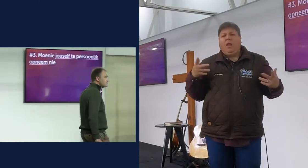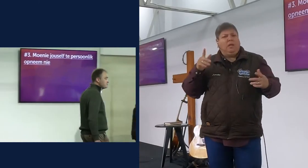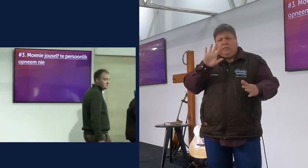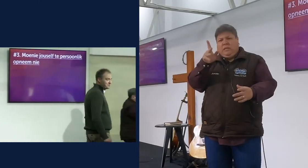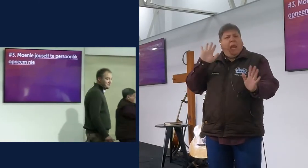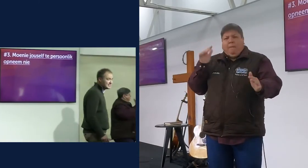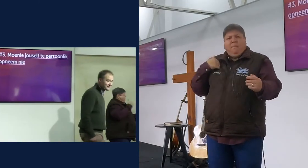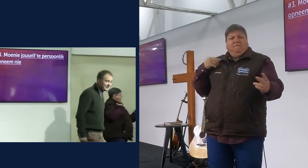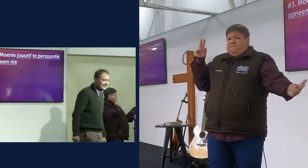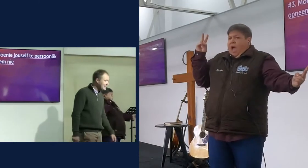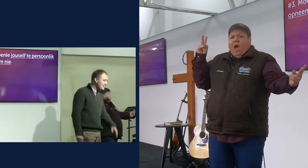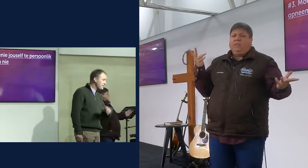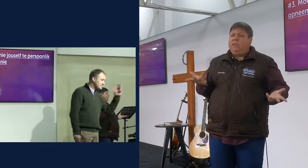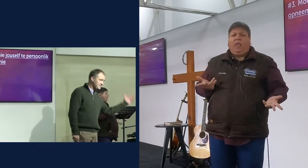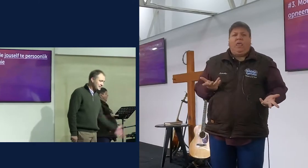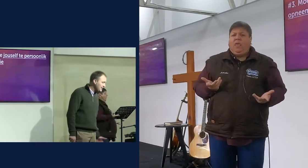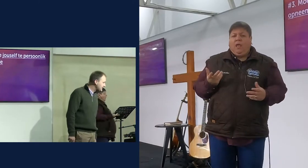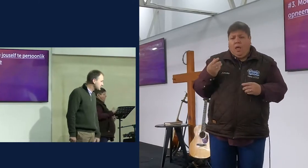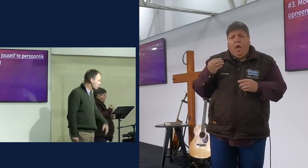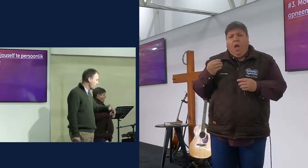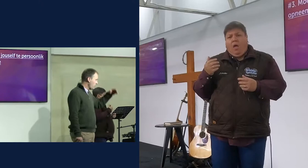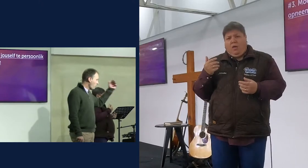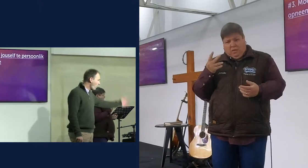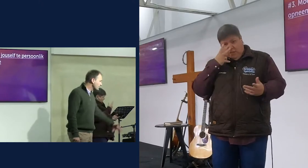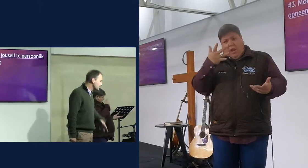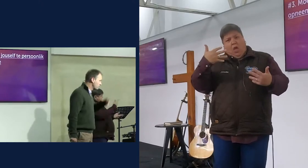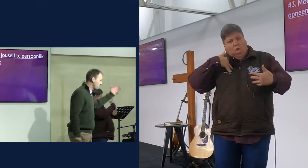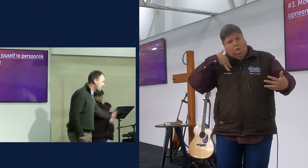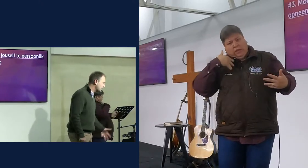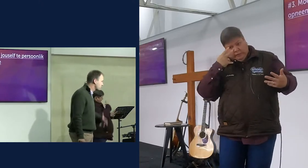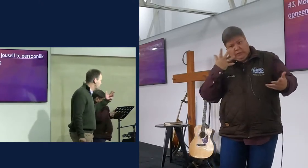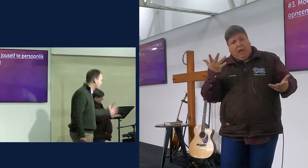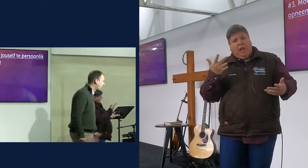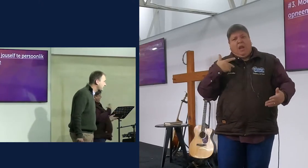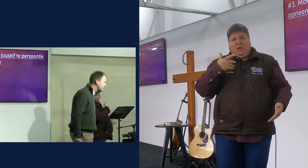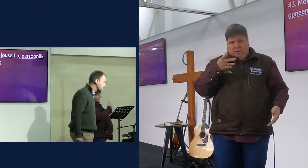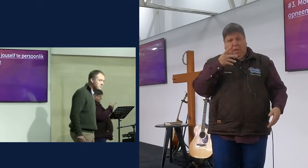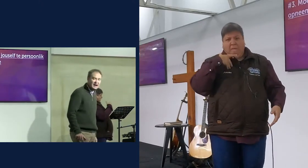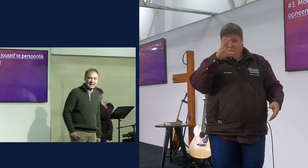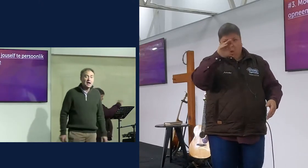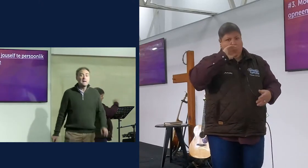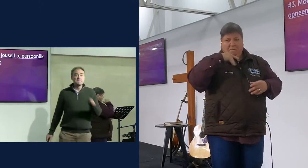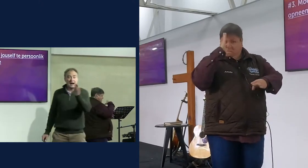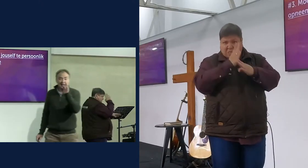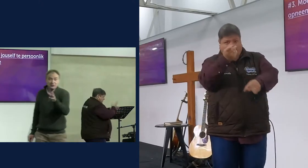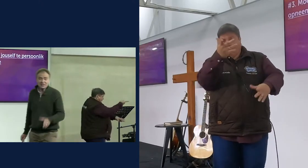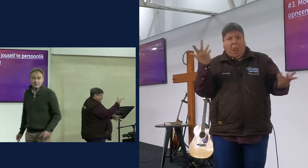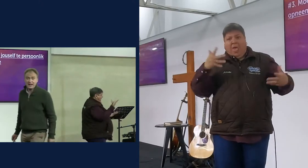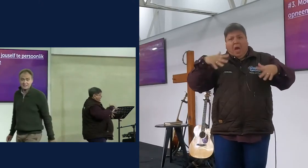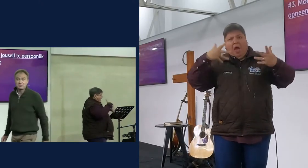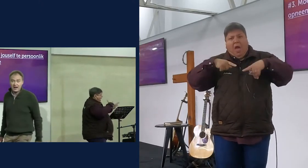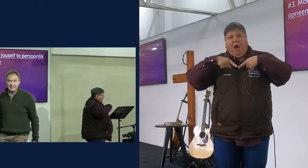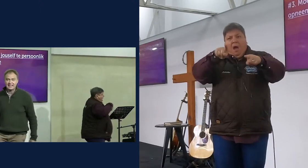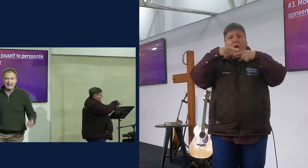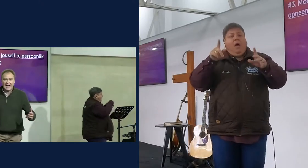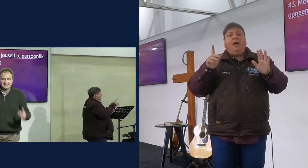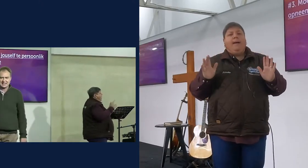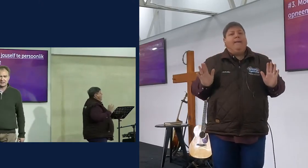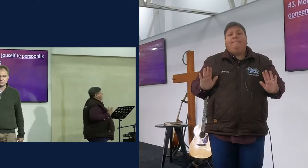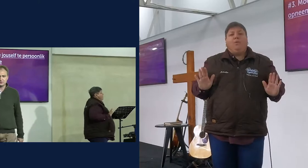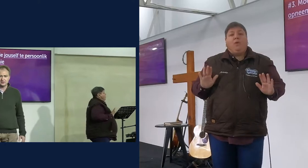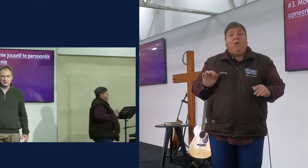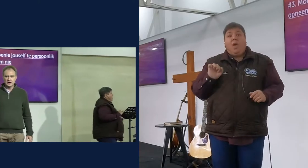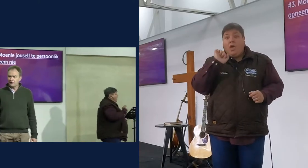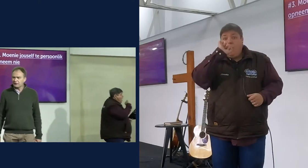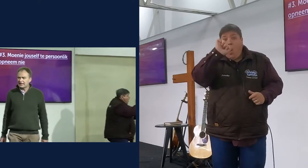my vijand is, meeste van die kere nie mense wat kritisch, of kwaad is, of lelik is, of bekleirig is met my nie, my grootste vijand, is baie keer ek